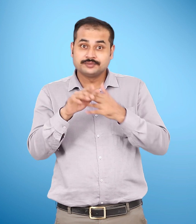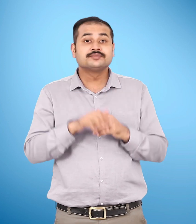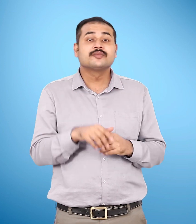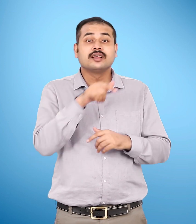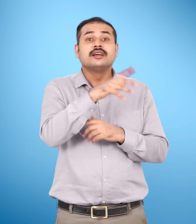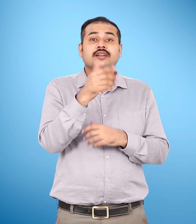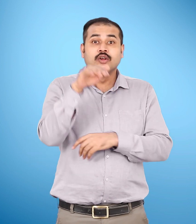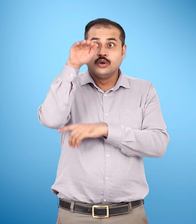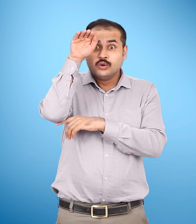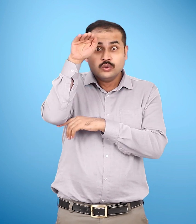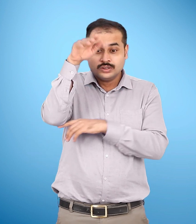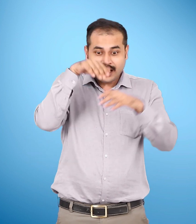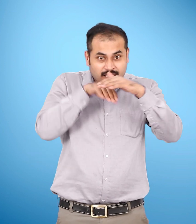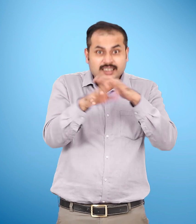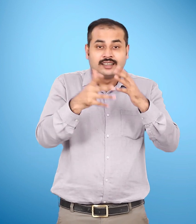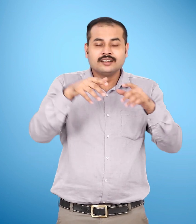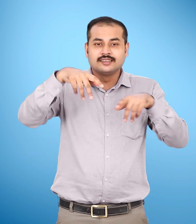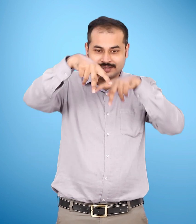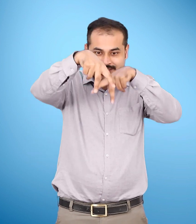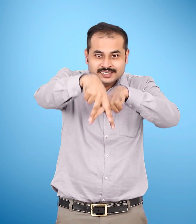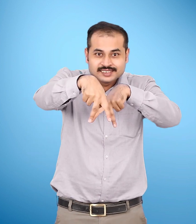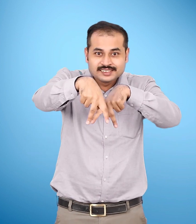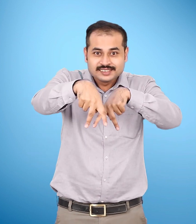उँठ के नीचे से क्या-क्या निकल सकता है